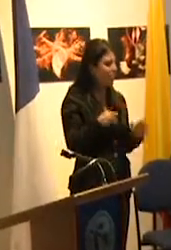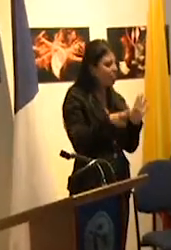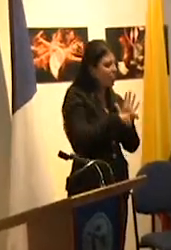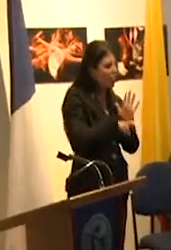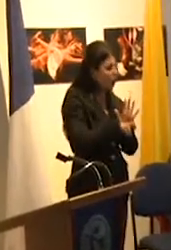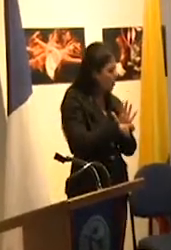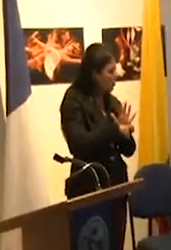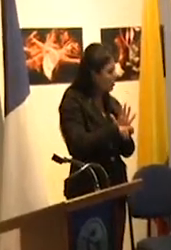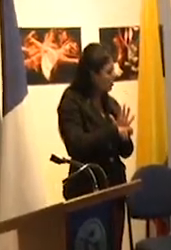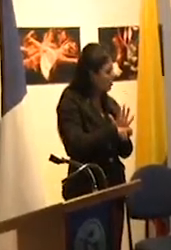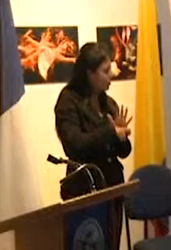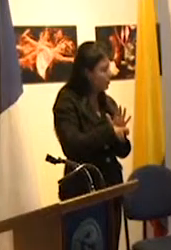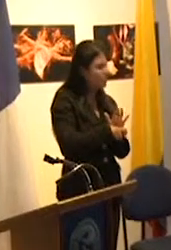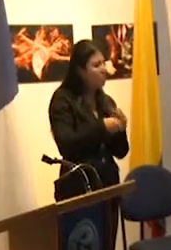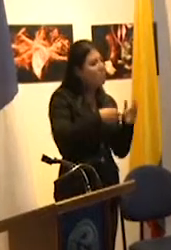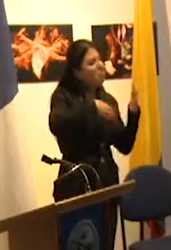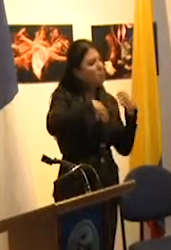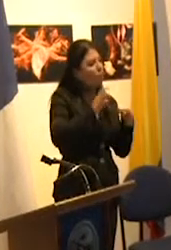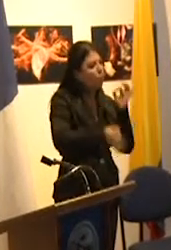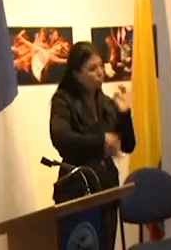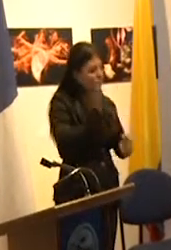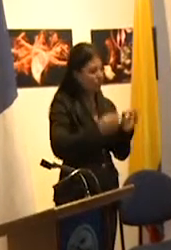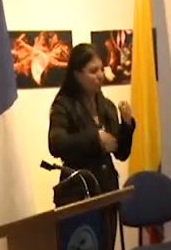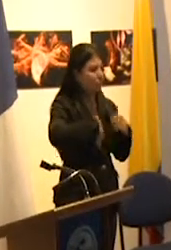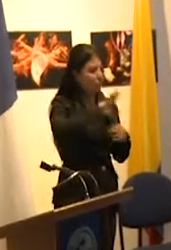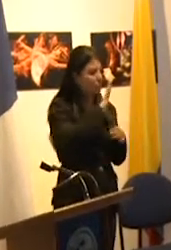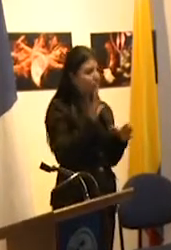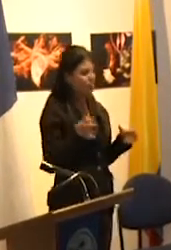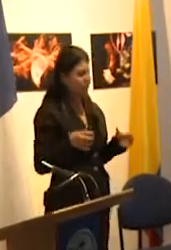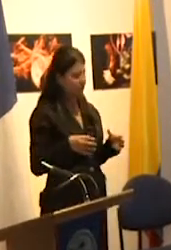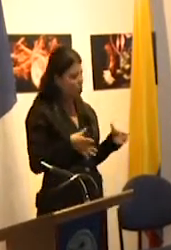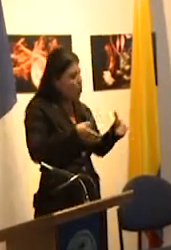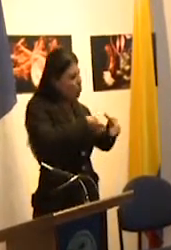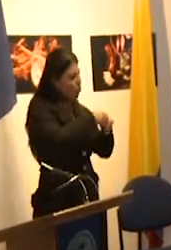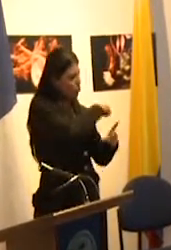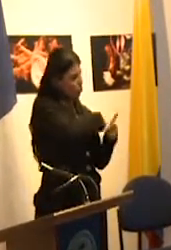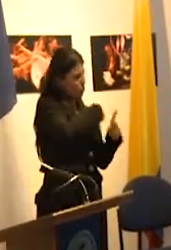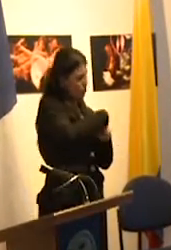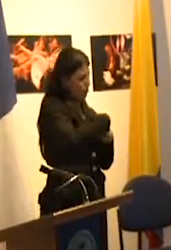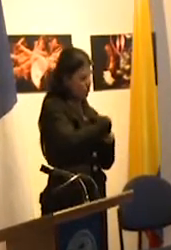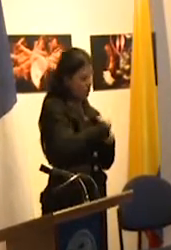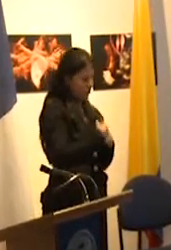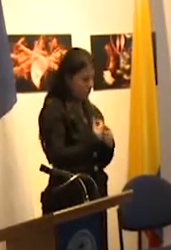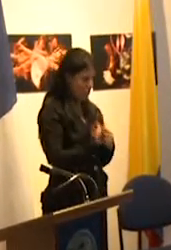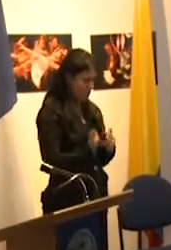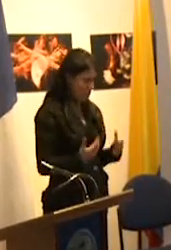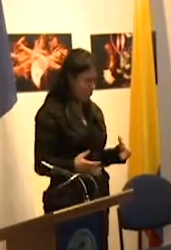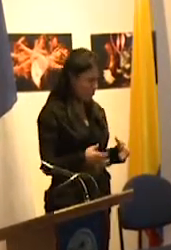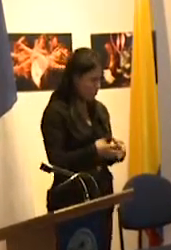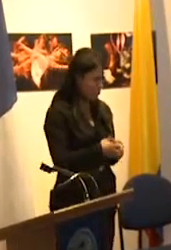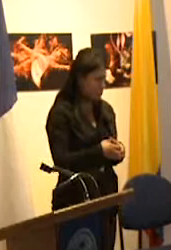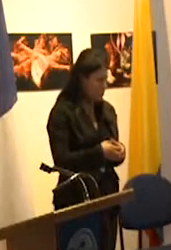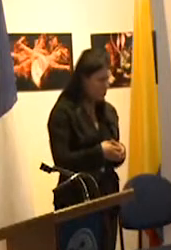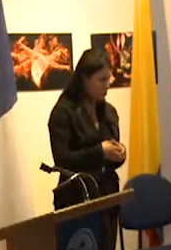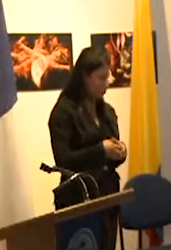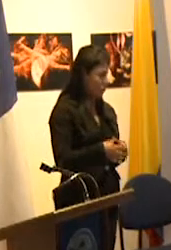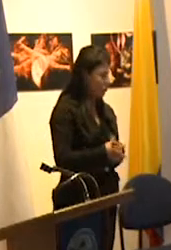en especial para el grupo social de los del que nos compete